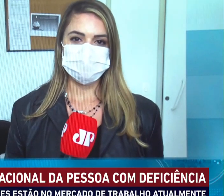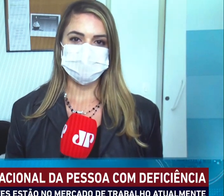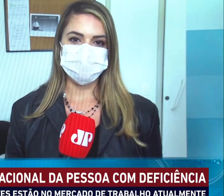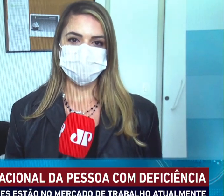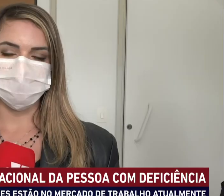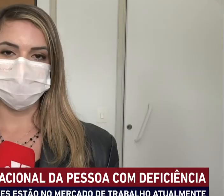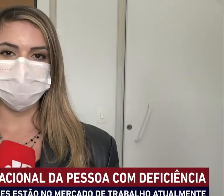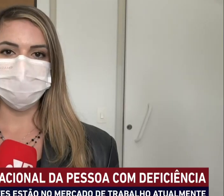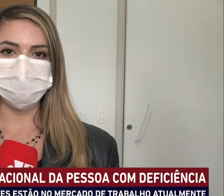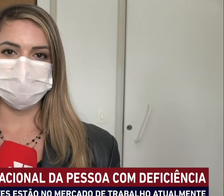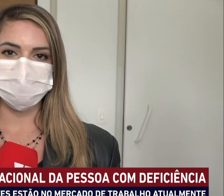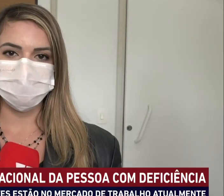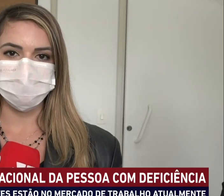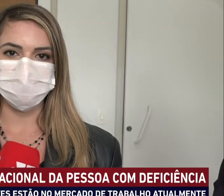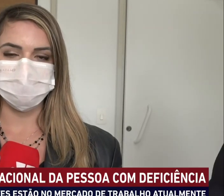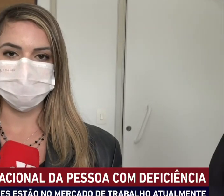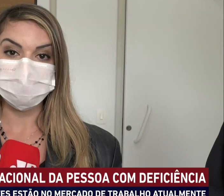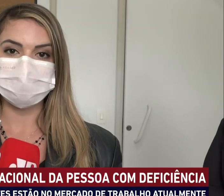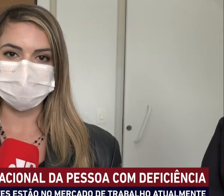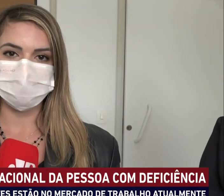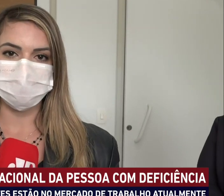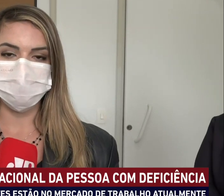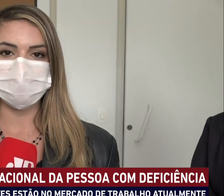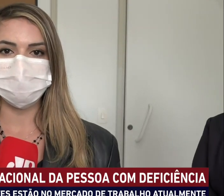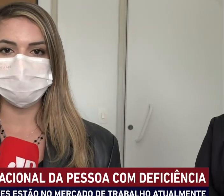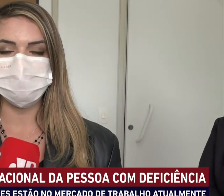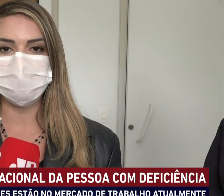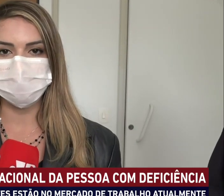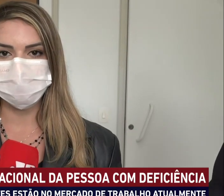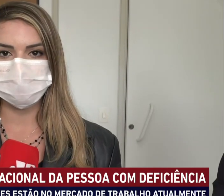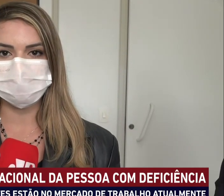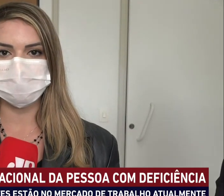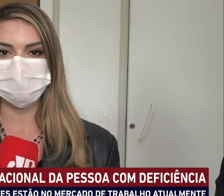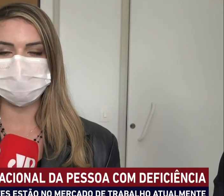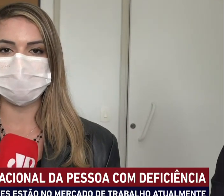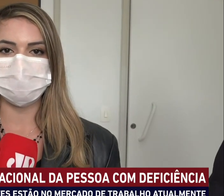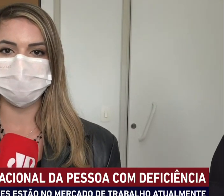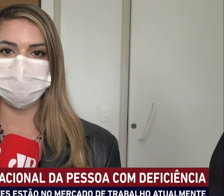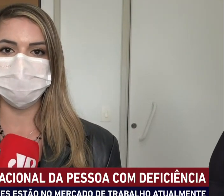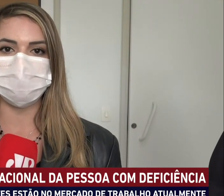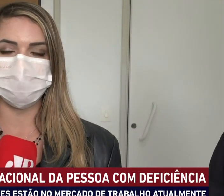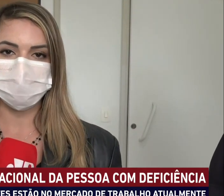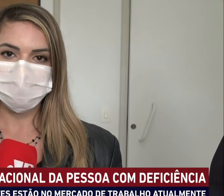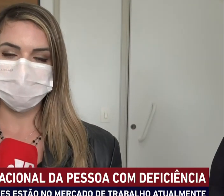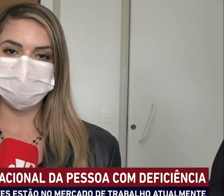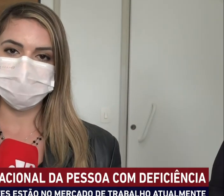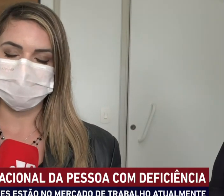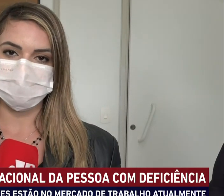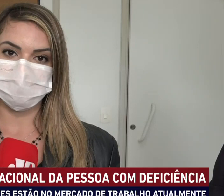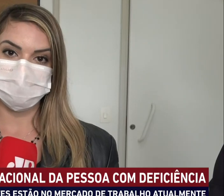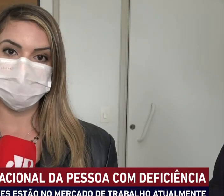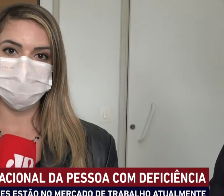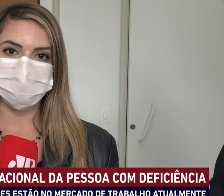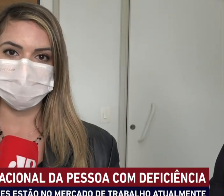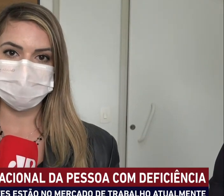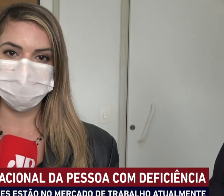Exatamente, Adriana. De acordo com o censo de 2010, cerca de 46 milhões de brasileiros declaram ter algum grau de deficiência.